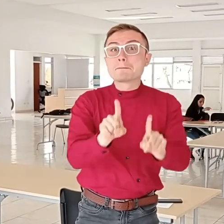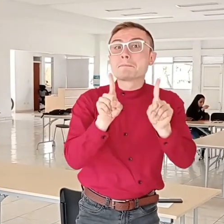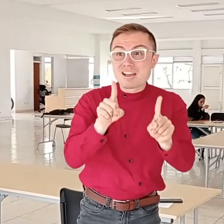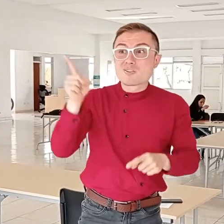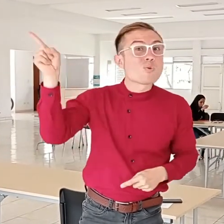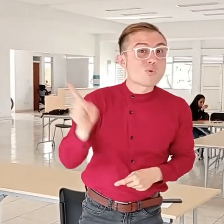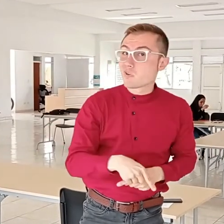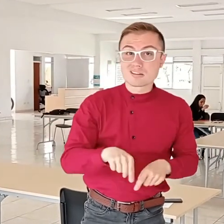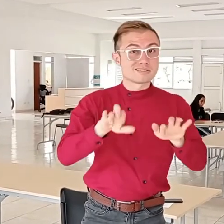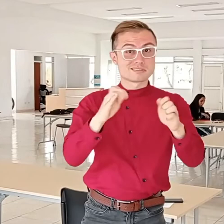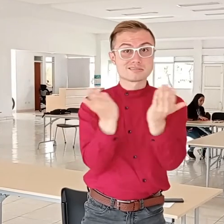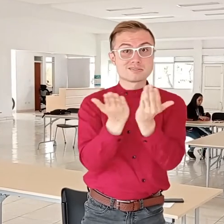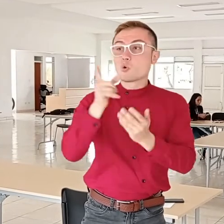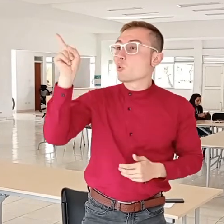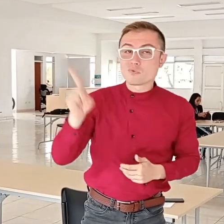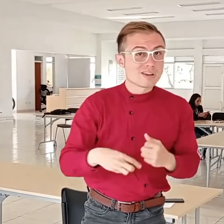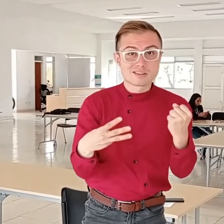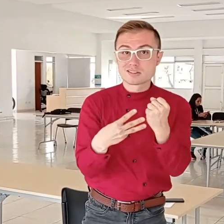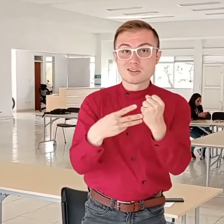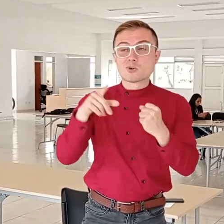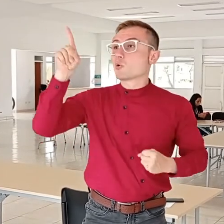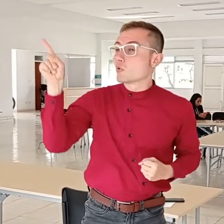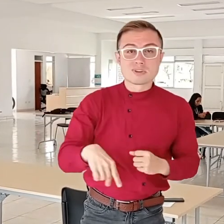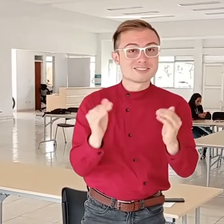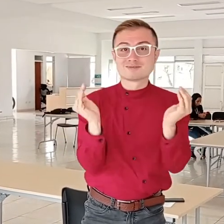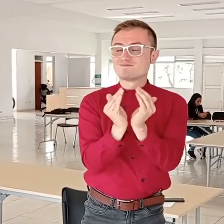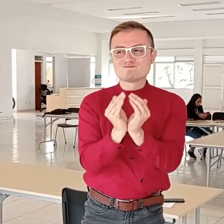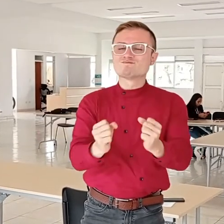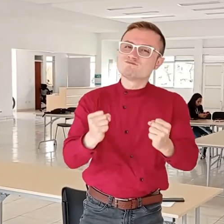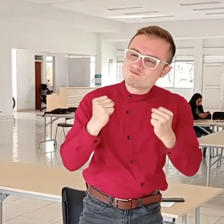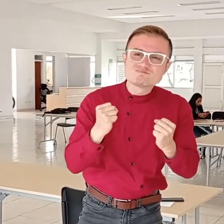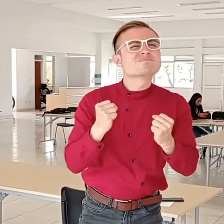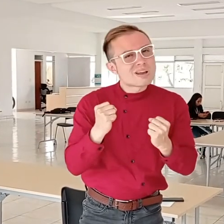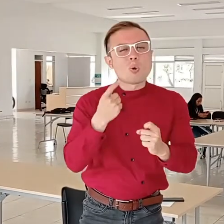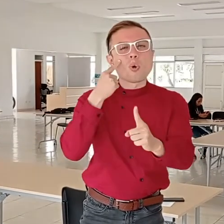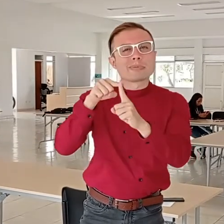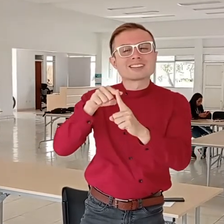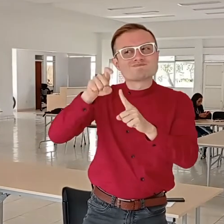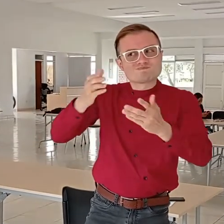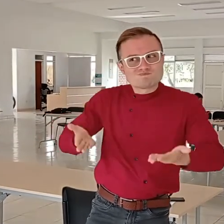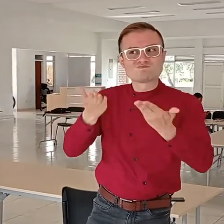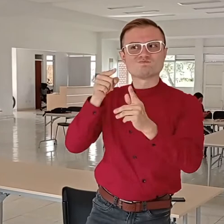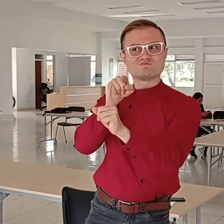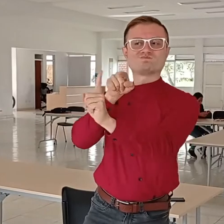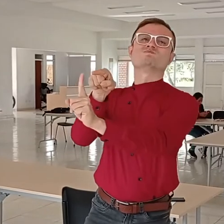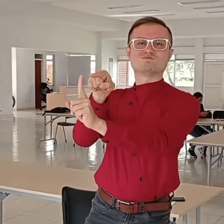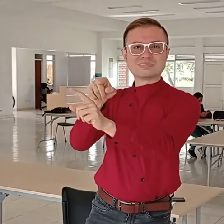Pero, desafortunadamente, no hizo presencia la Secretaría de Educación, el SENA, el ICBF, entidades que son nuestro objetivo porque